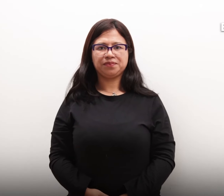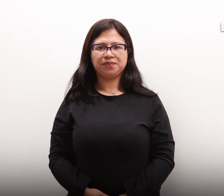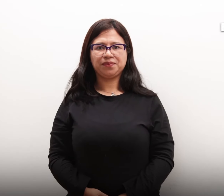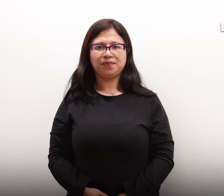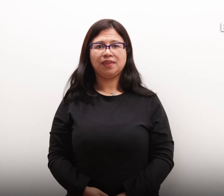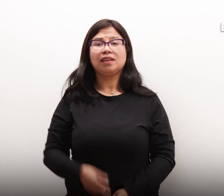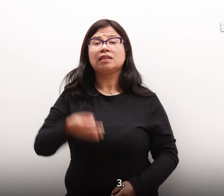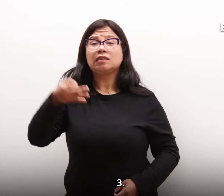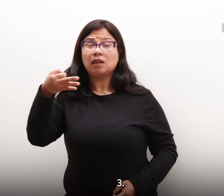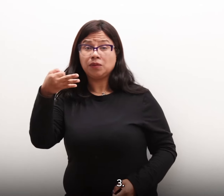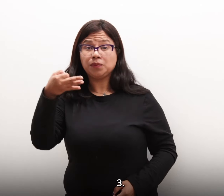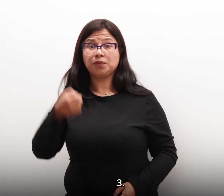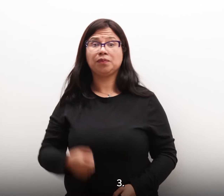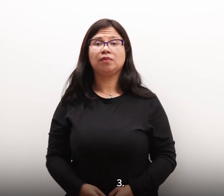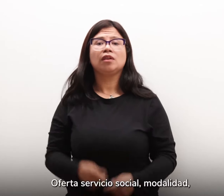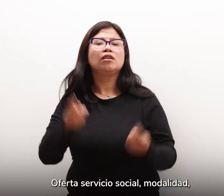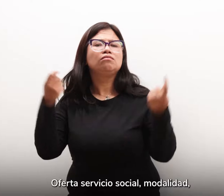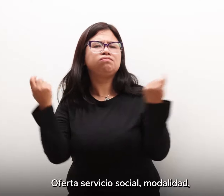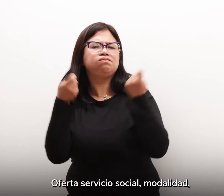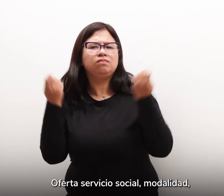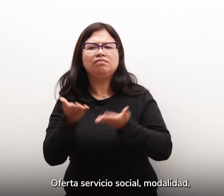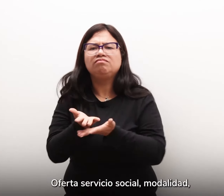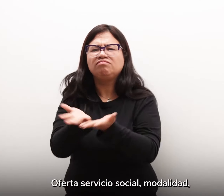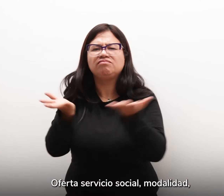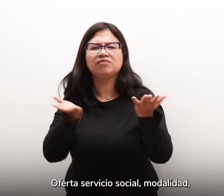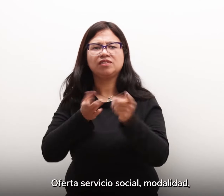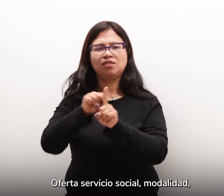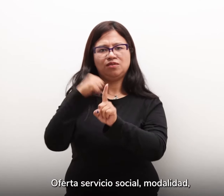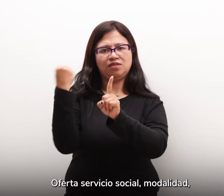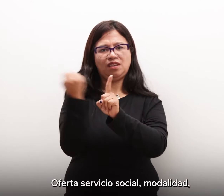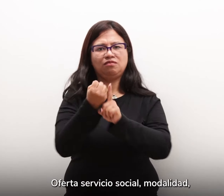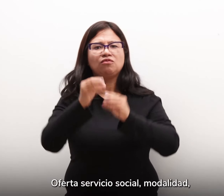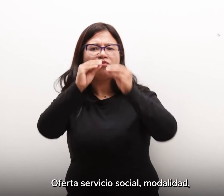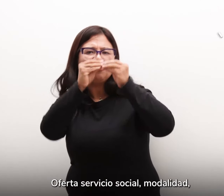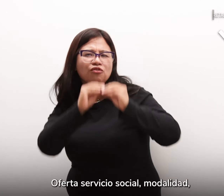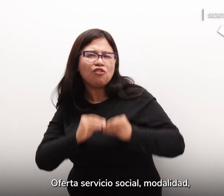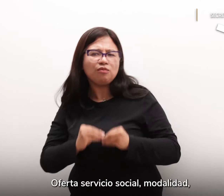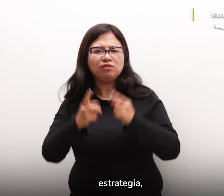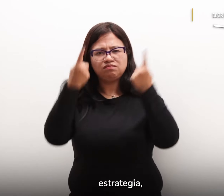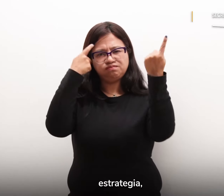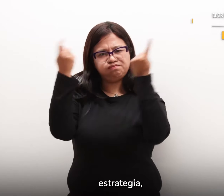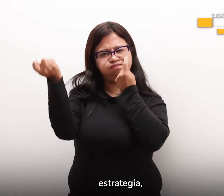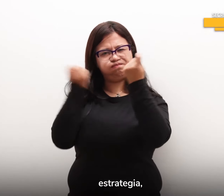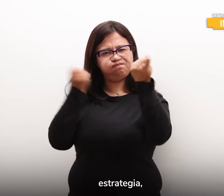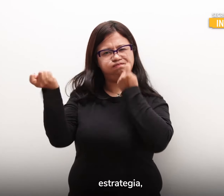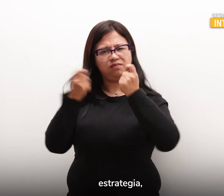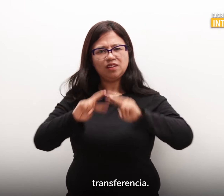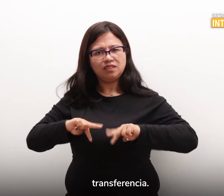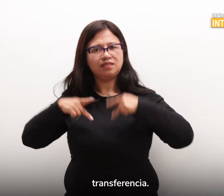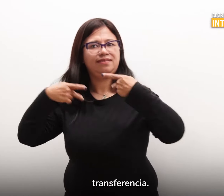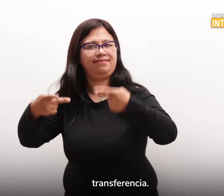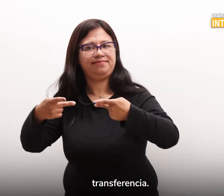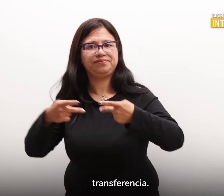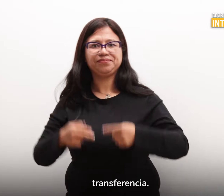3. Oferta Servicio Social Modalidad Estrategia Transferencia.